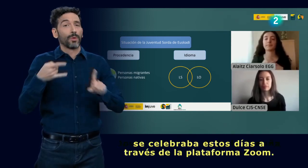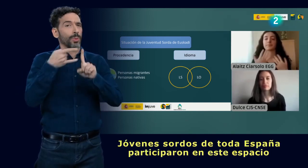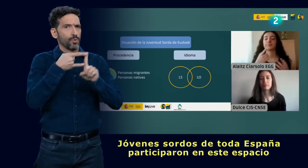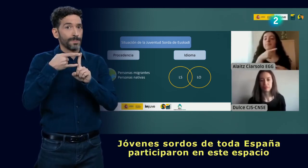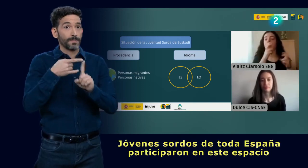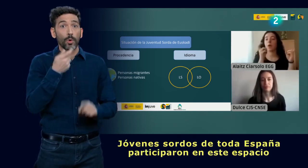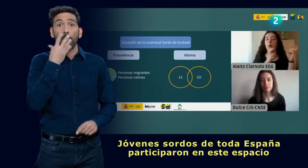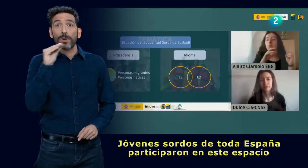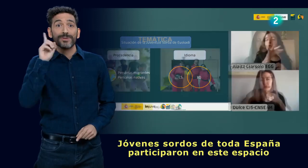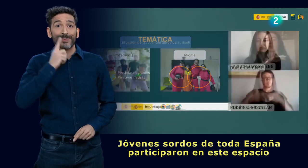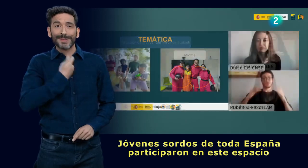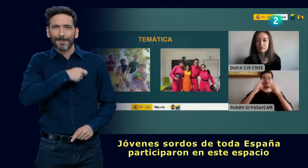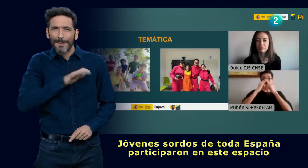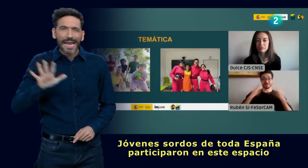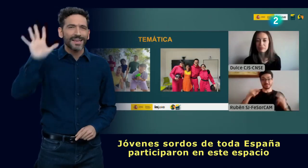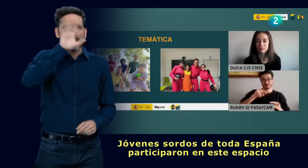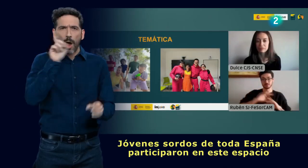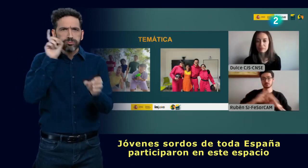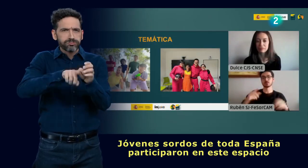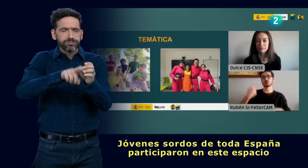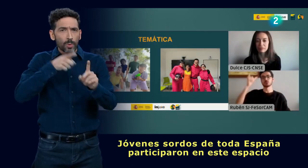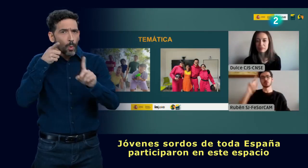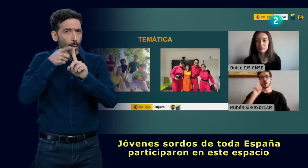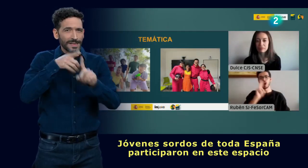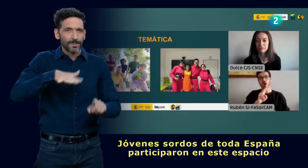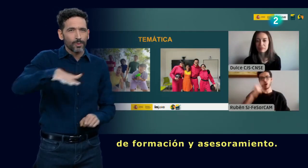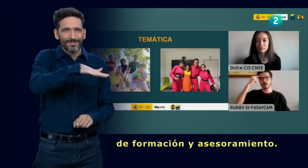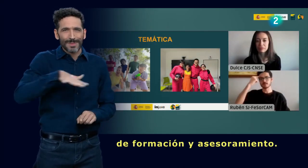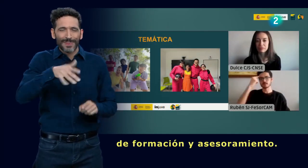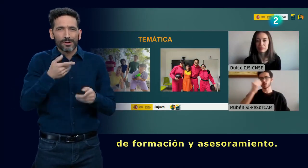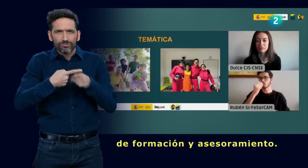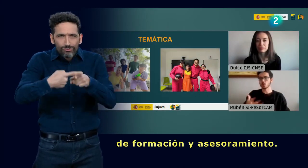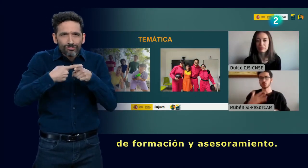Jóvenes sordos de toda España participaron en este espacio de formación y asesoramiento.